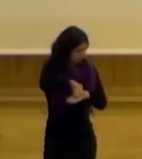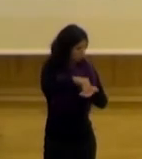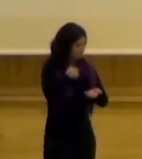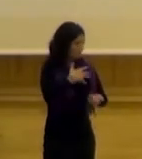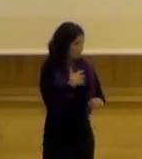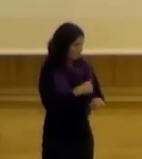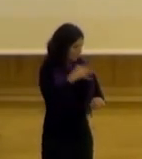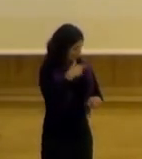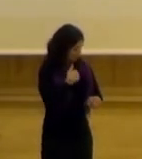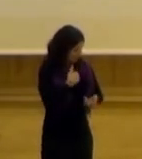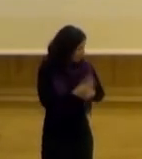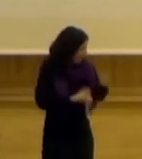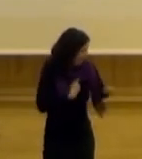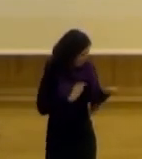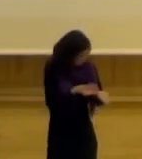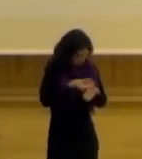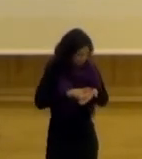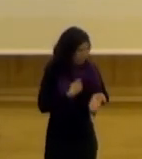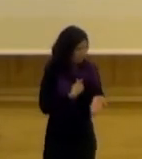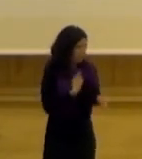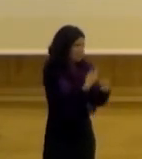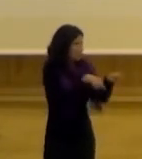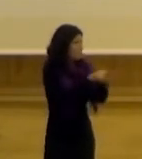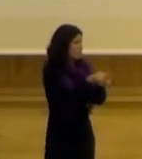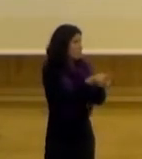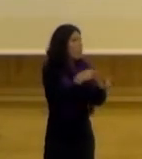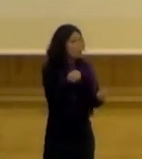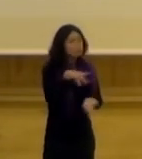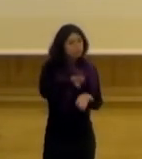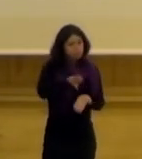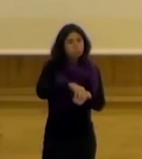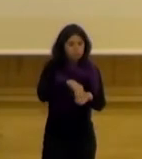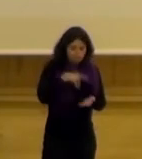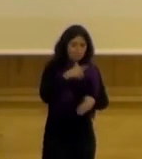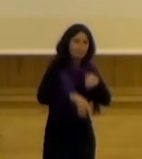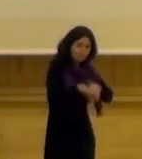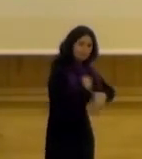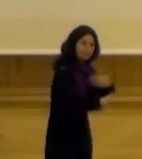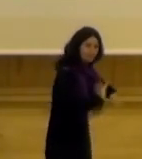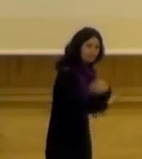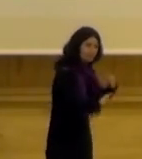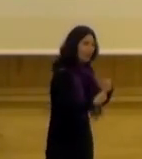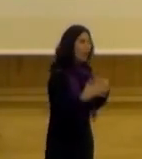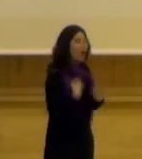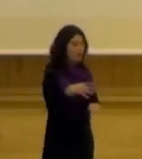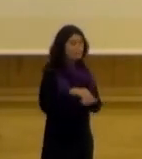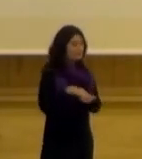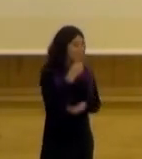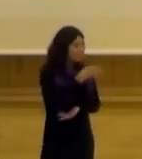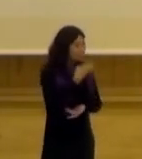si no es la verdad hay más de lo mismo que sea receptivo aquí aparte de los recursos que hay que poner